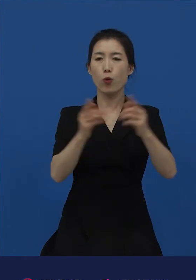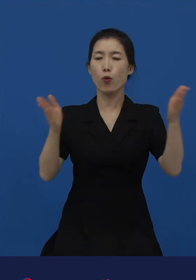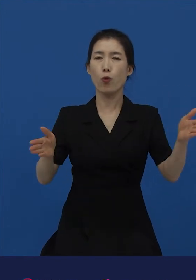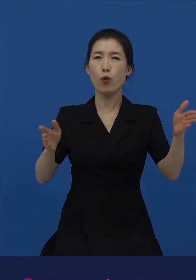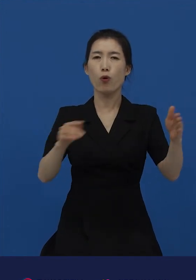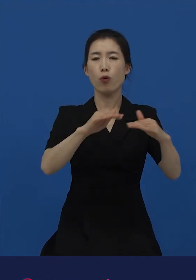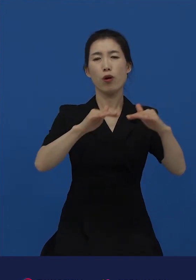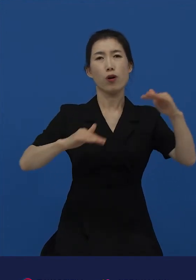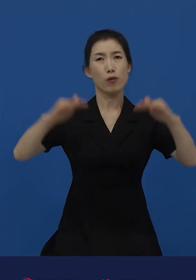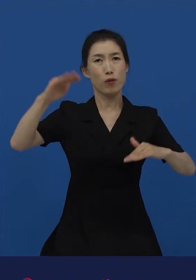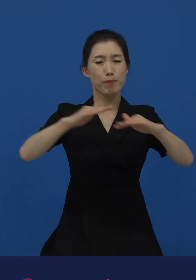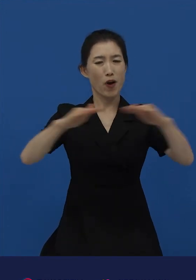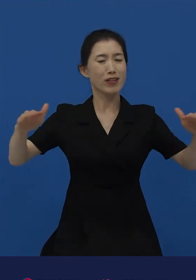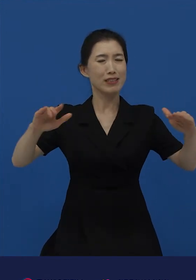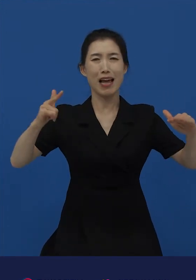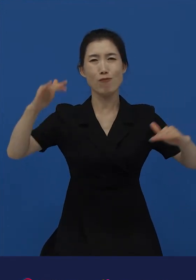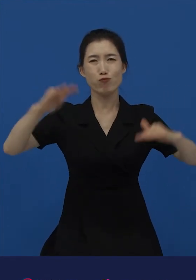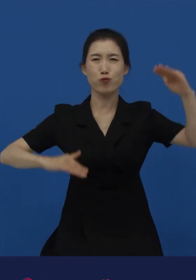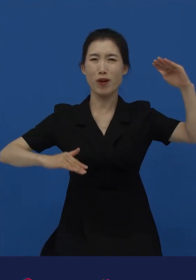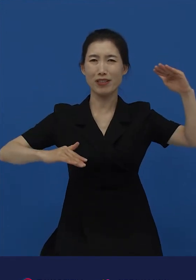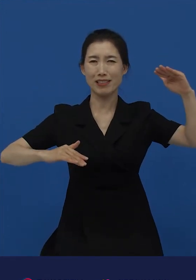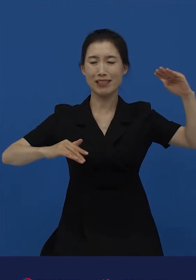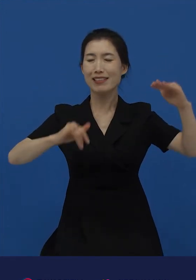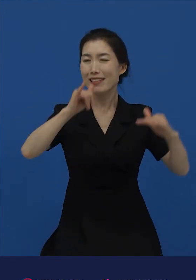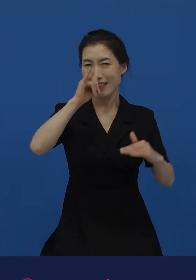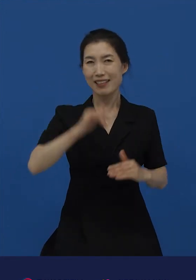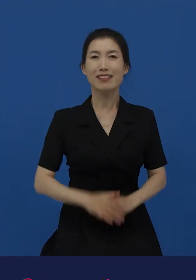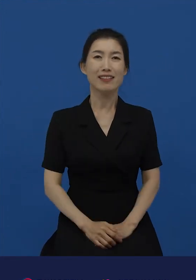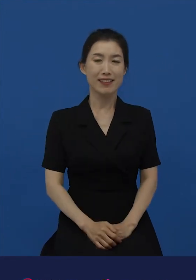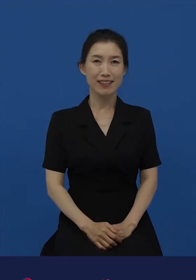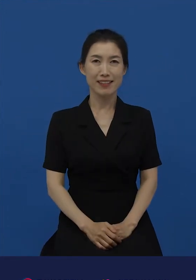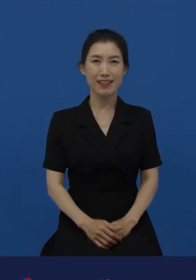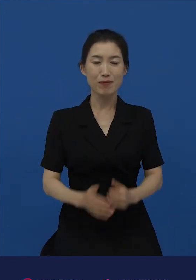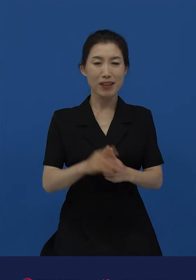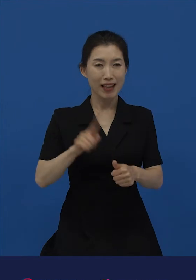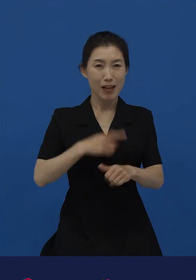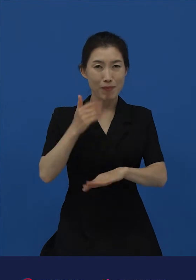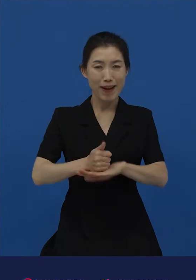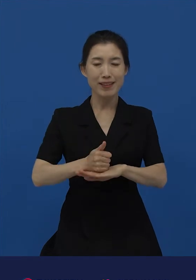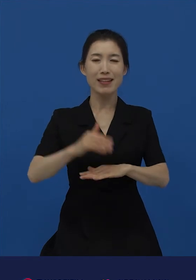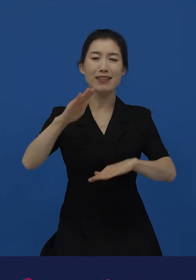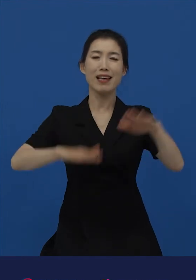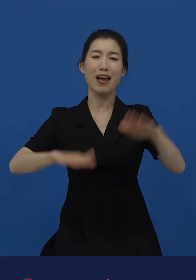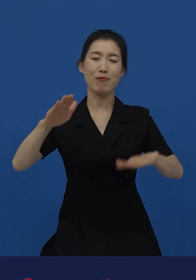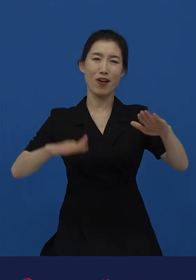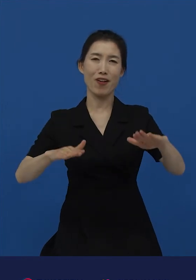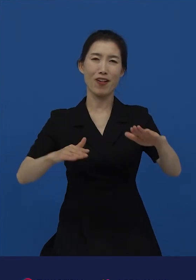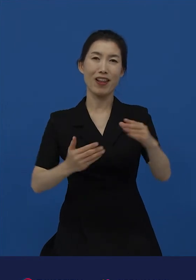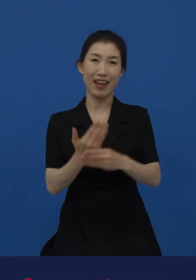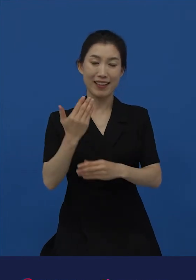불평등한 권력관계를 설정하게 합니다. 당연히 차별로 기결될 수밖에 없습니다.